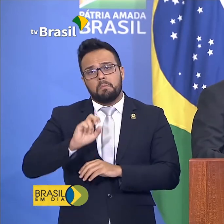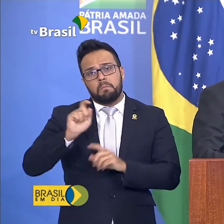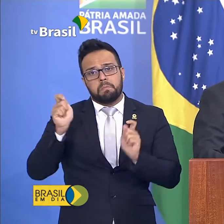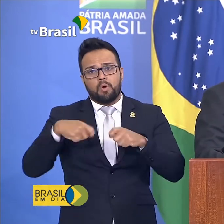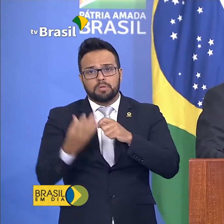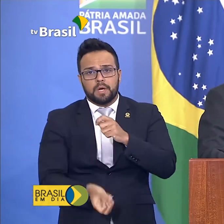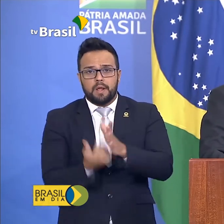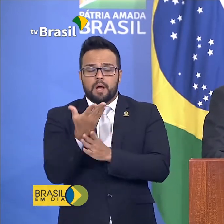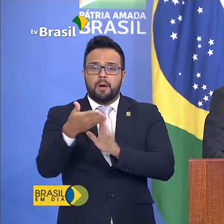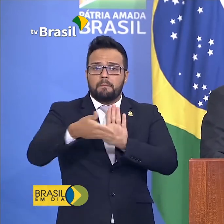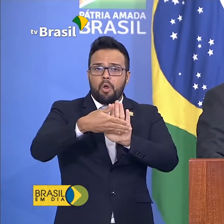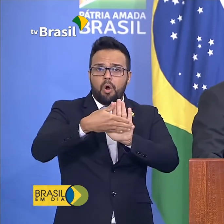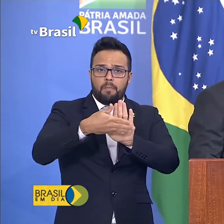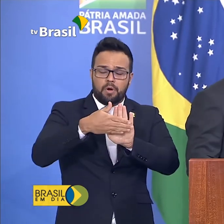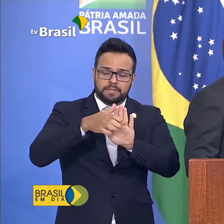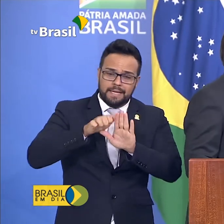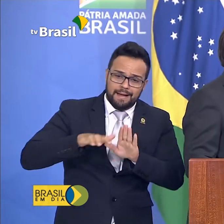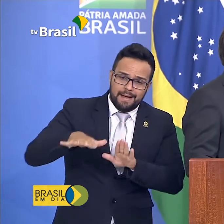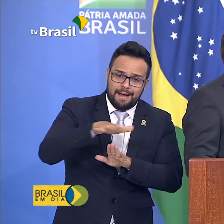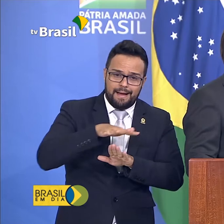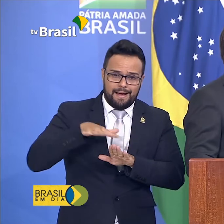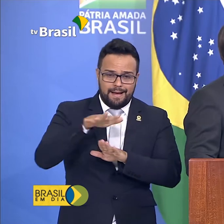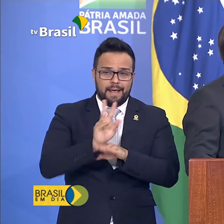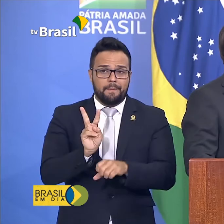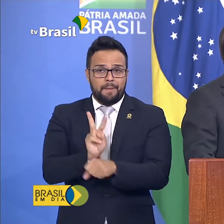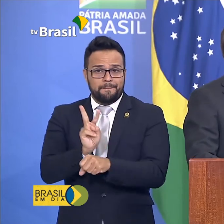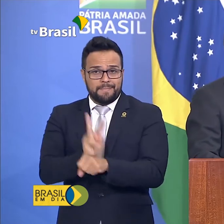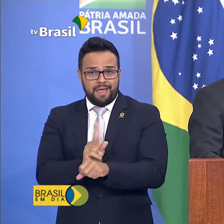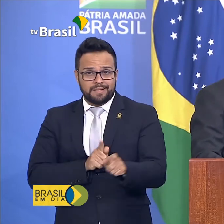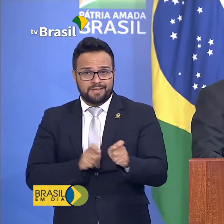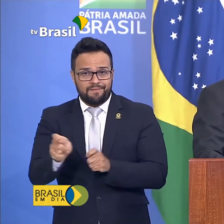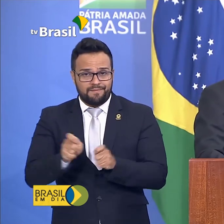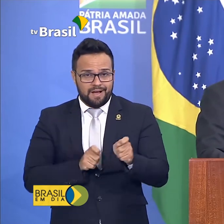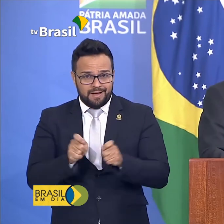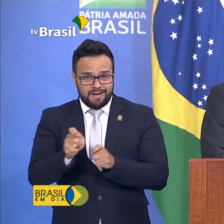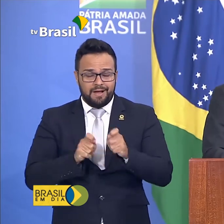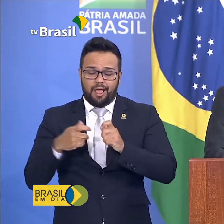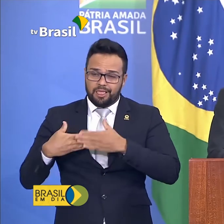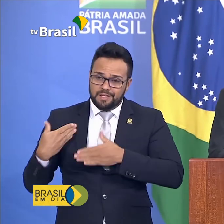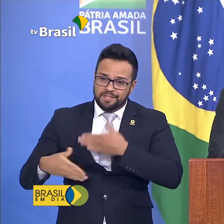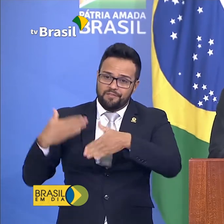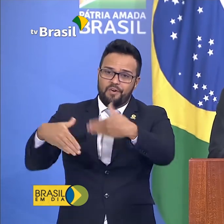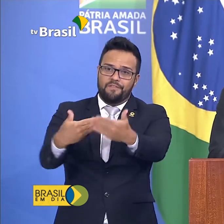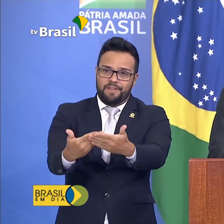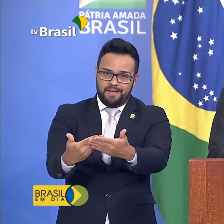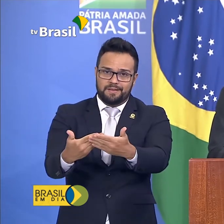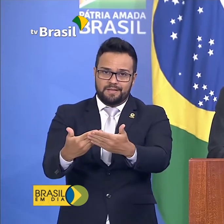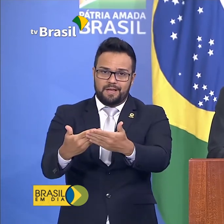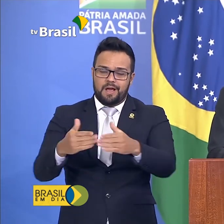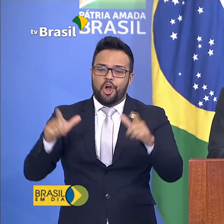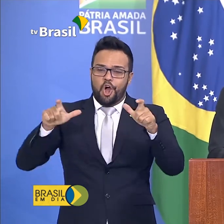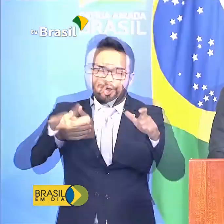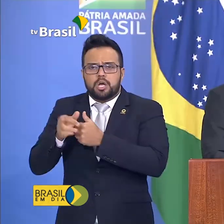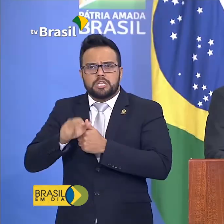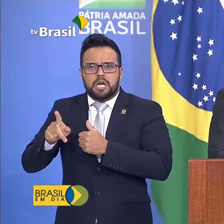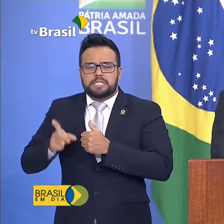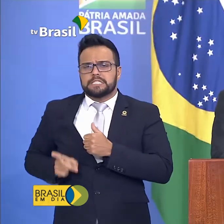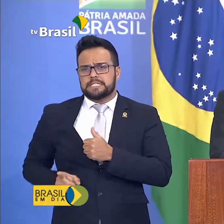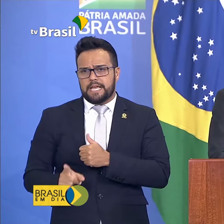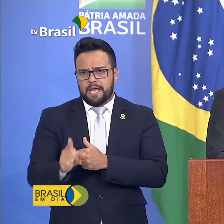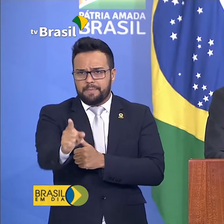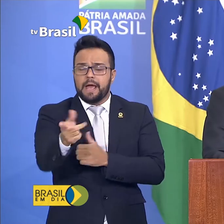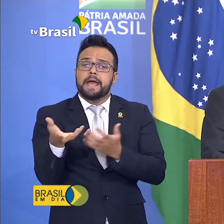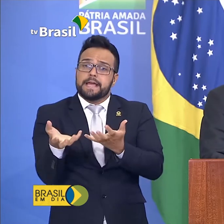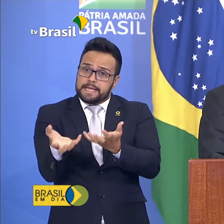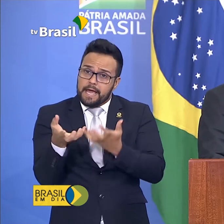as mais variadas possíveis para preservar e desenvolver a nossa região amazônica. Queremos